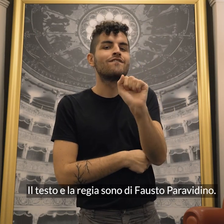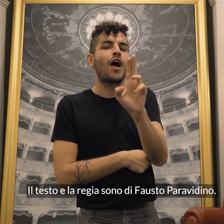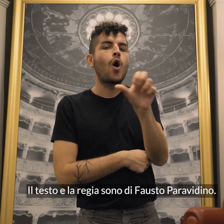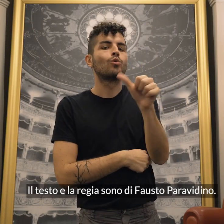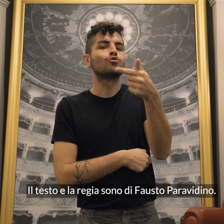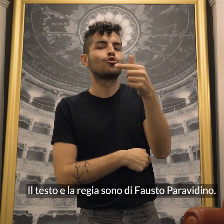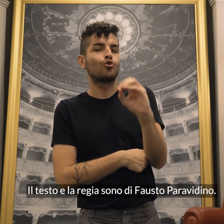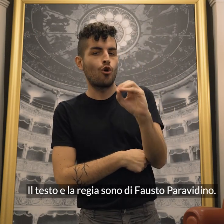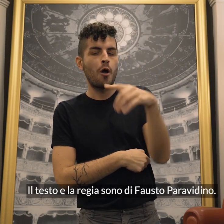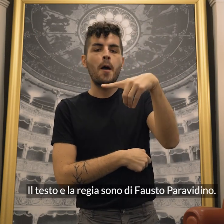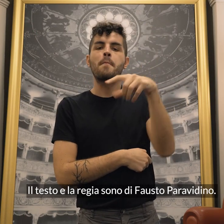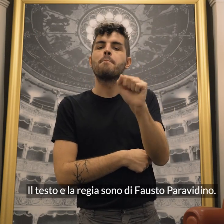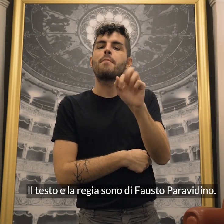di Fausto Paravidino.